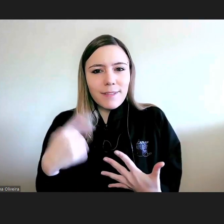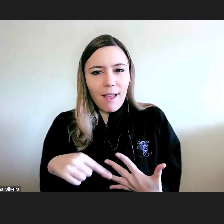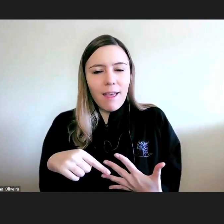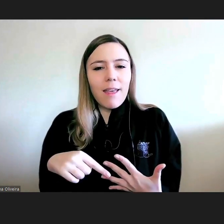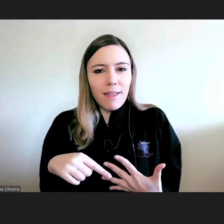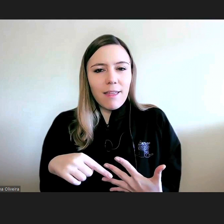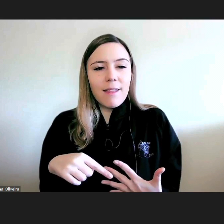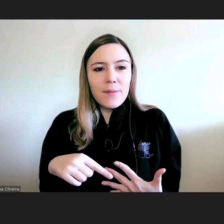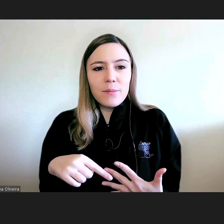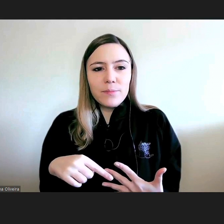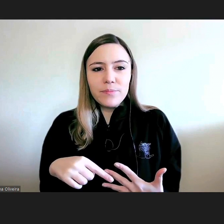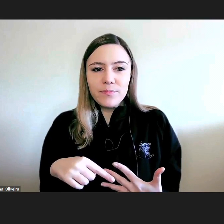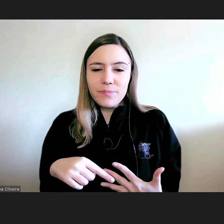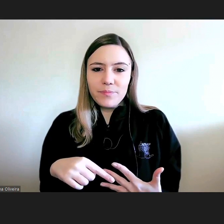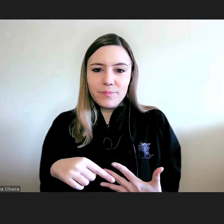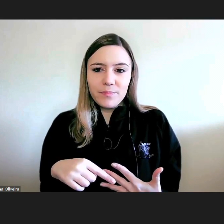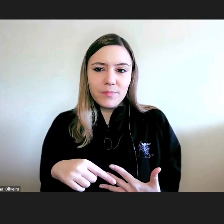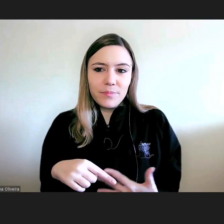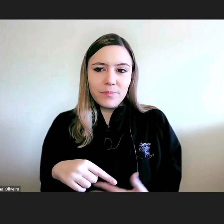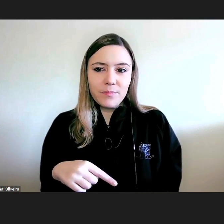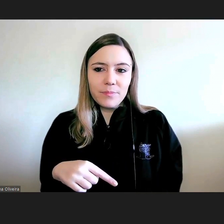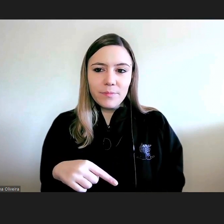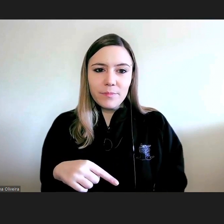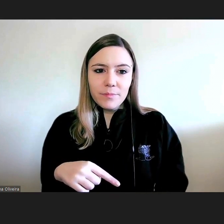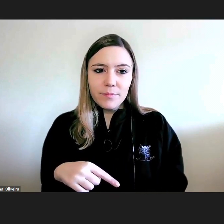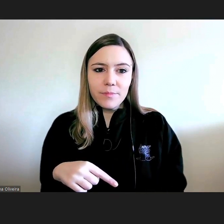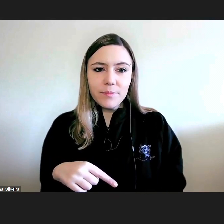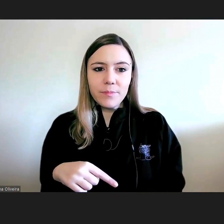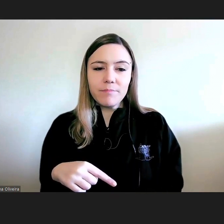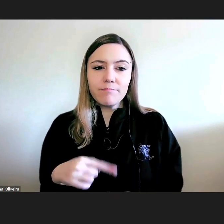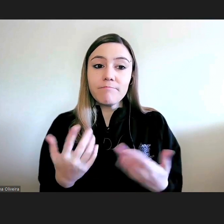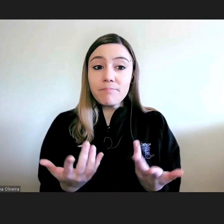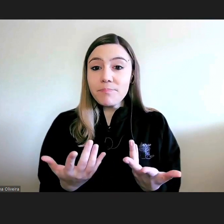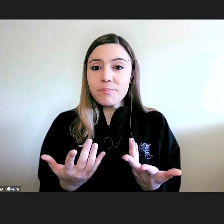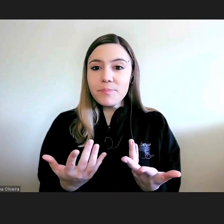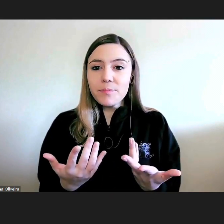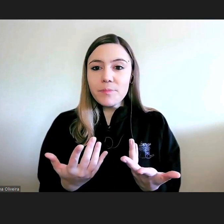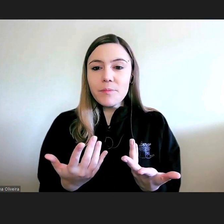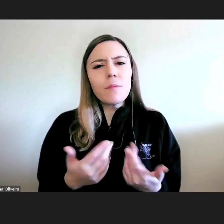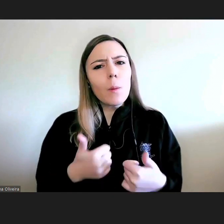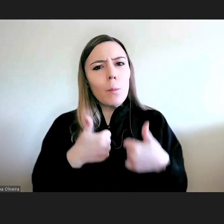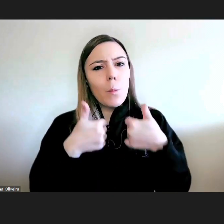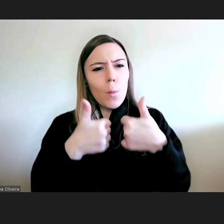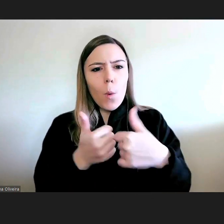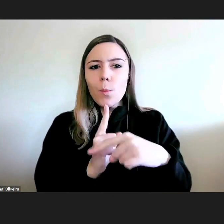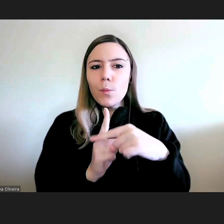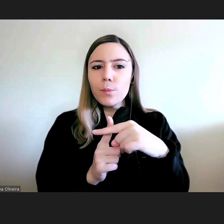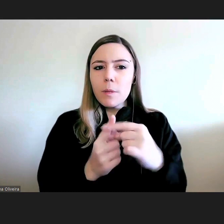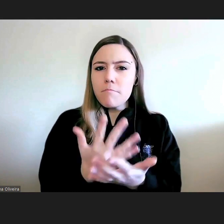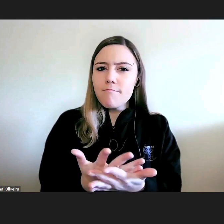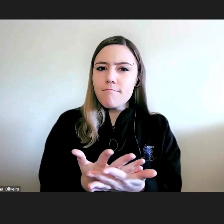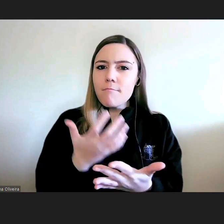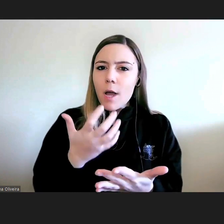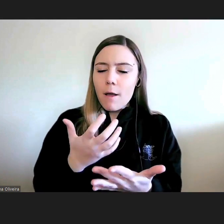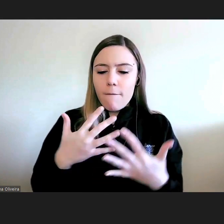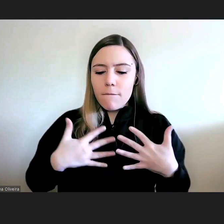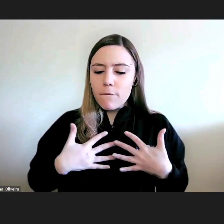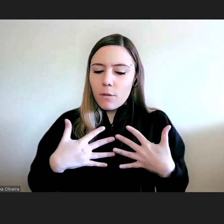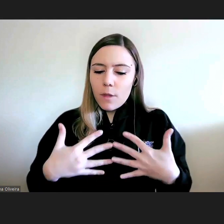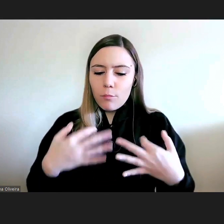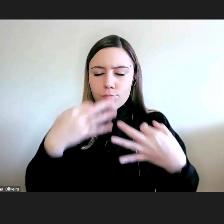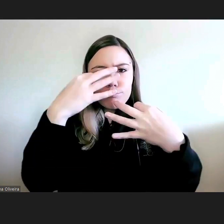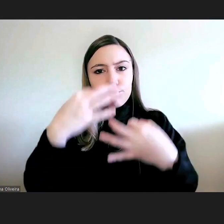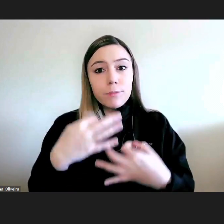tem emprestado, e é muito grato sublinhar o grande empenho, a seriedade e a